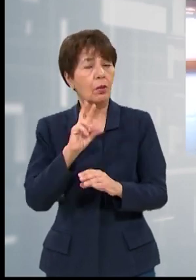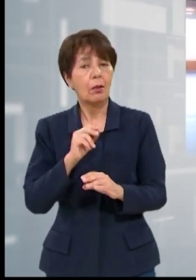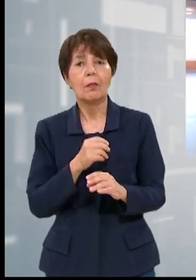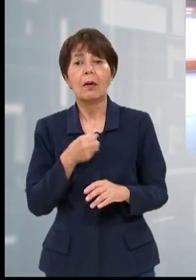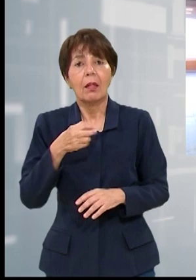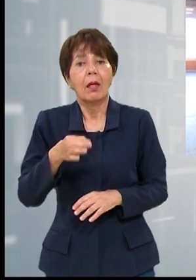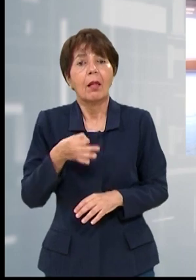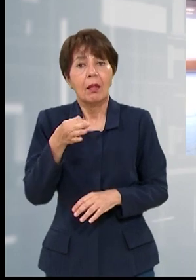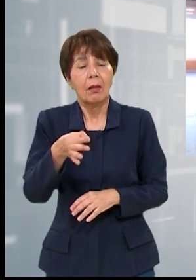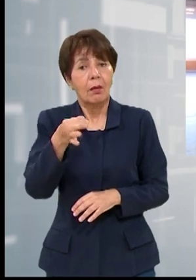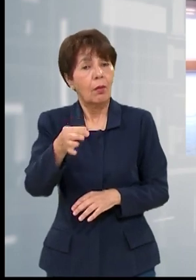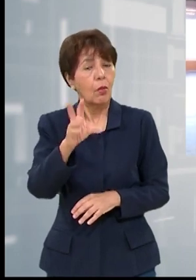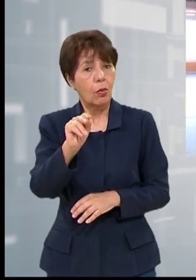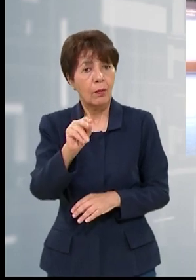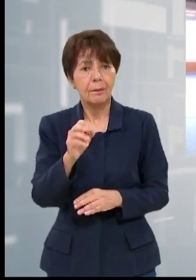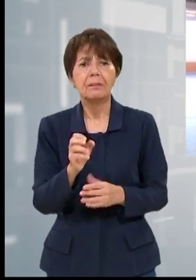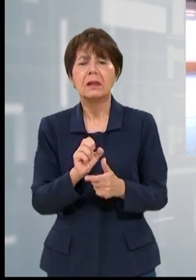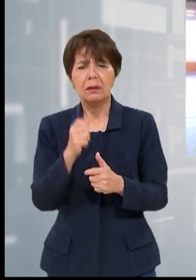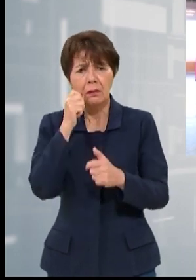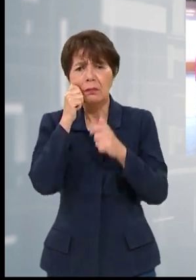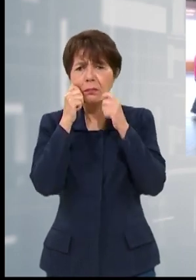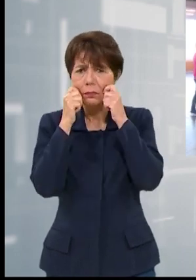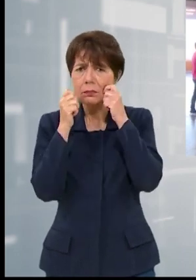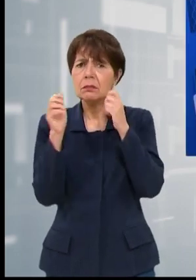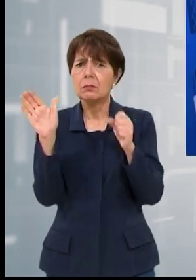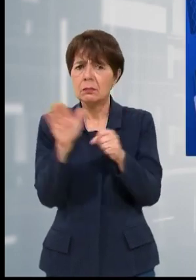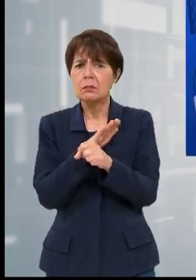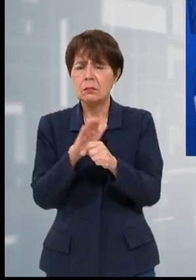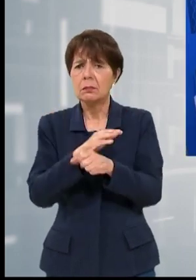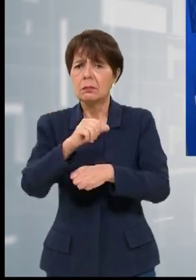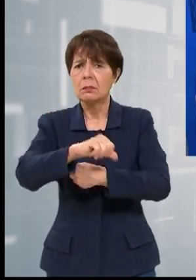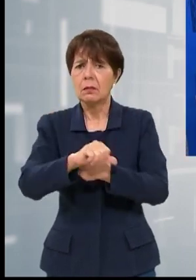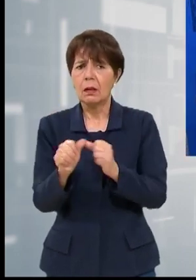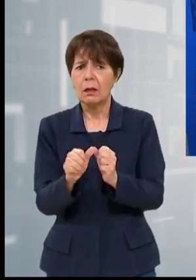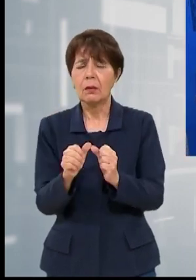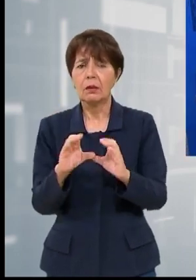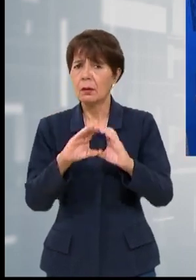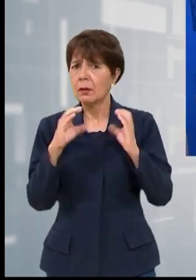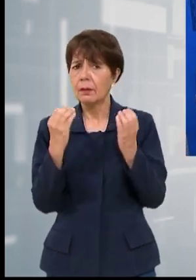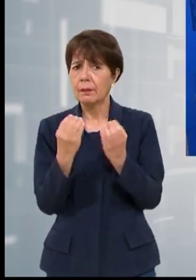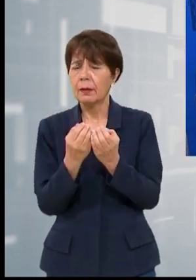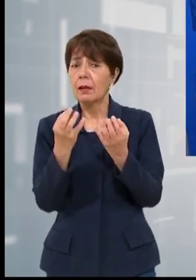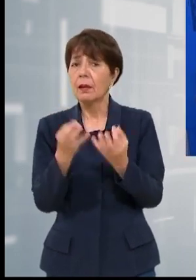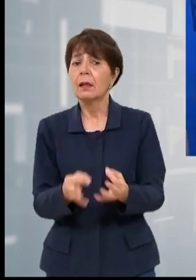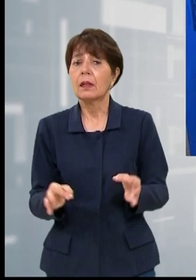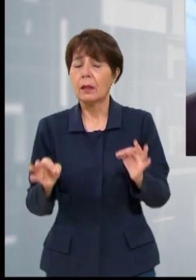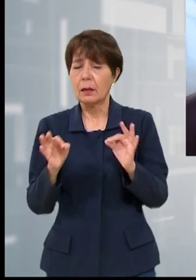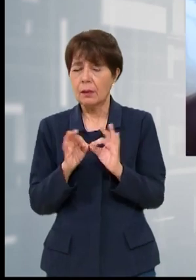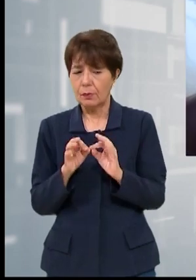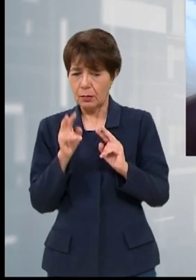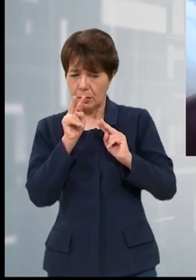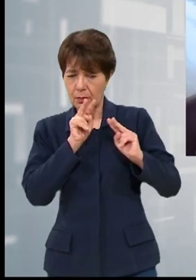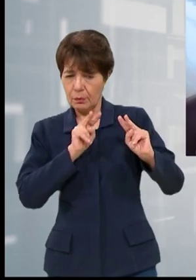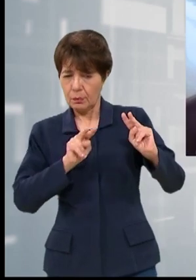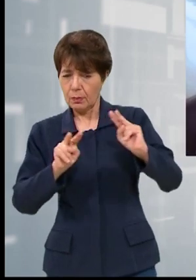Aunque se habla de presencialidad total en las aulas de clases, es importante conocer cómo avanza el proceso de vacunación anti-COVID,